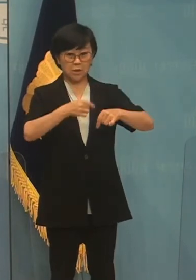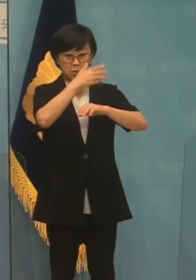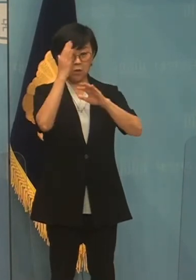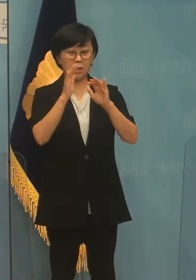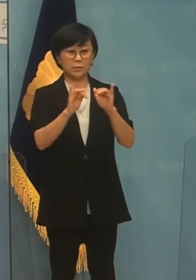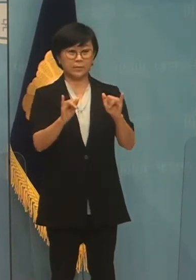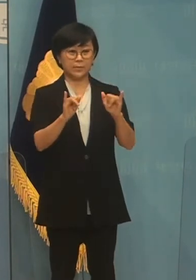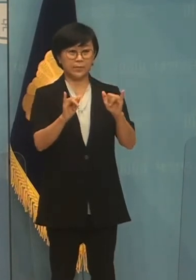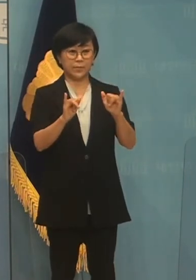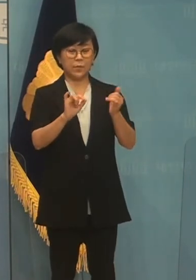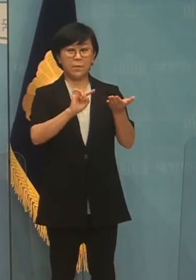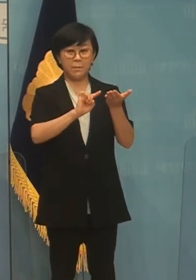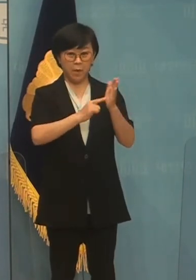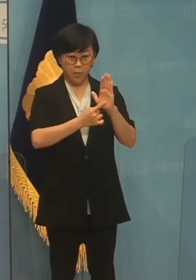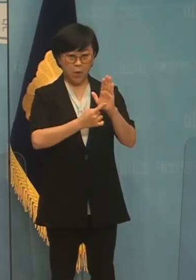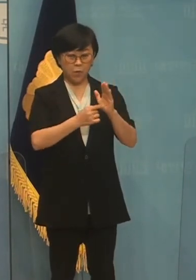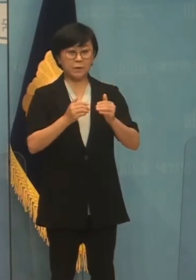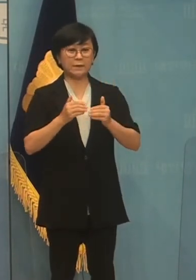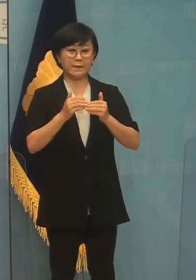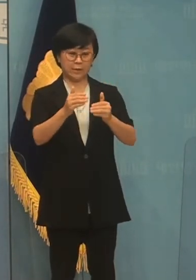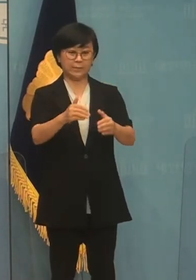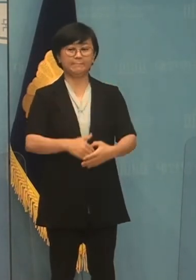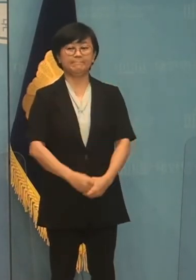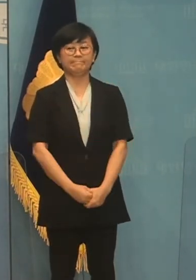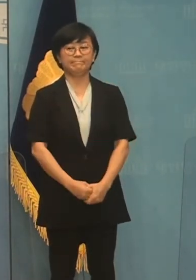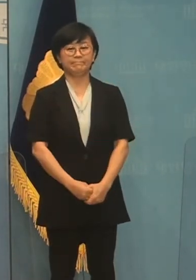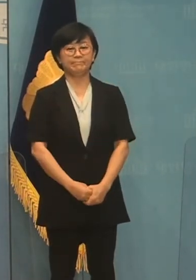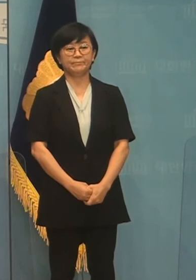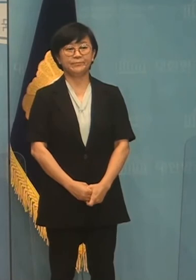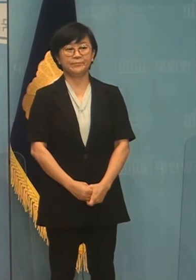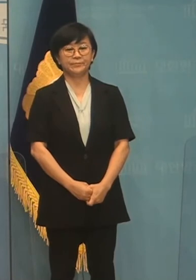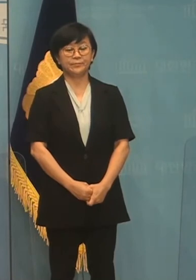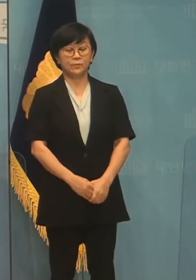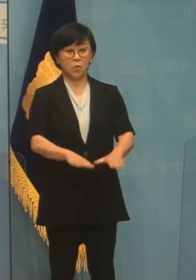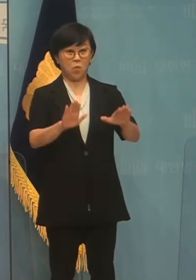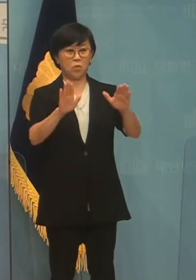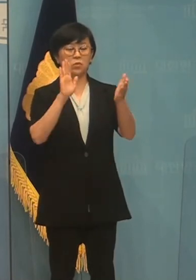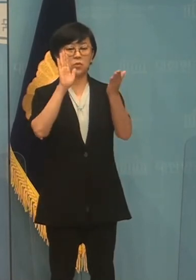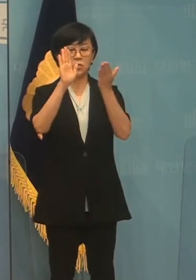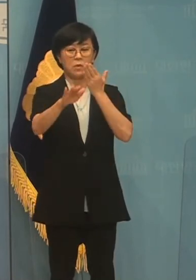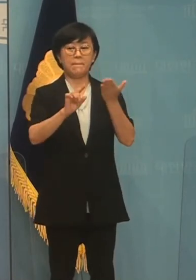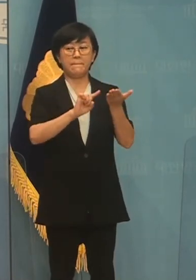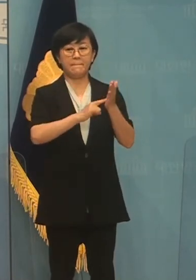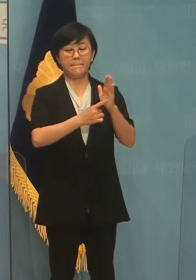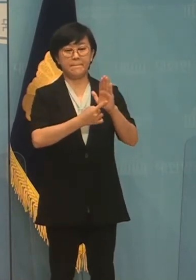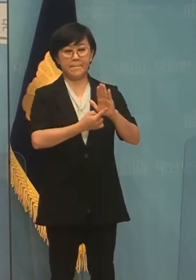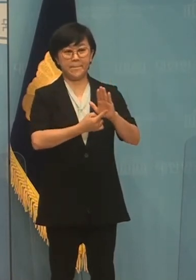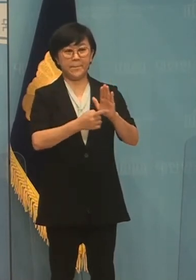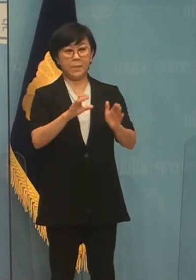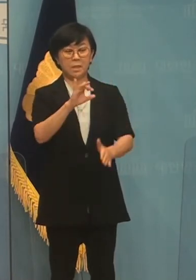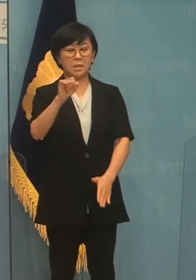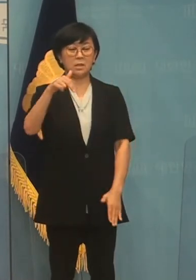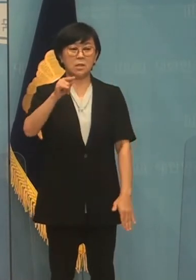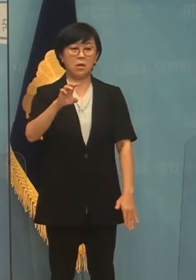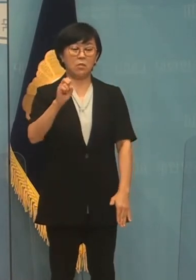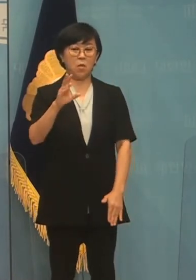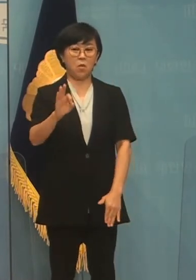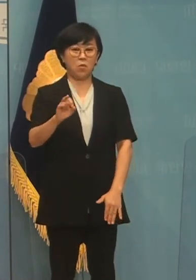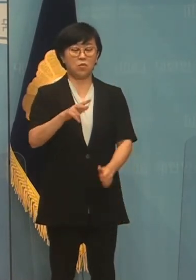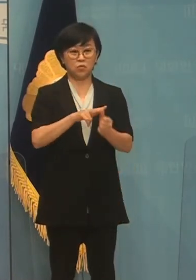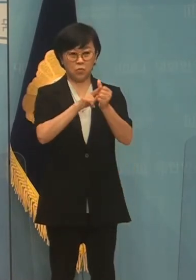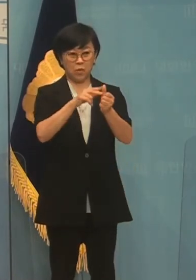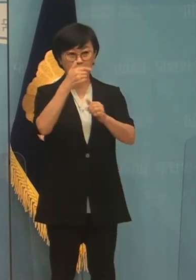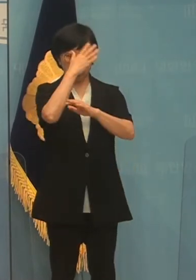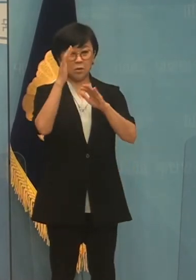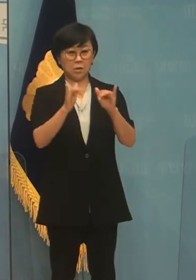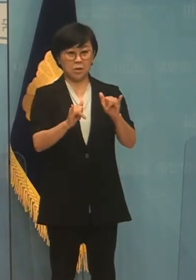년들이 발표하고 진행하도록 하겠습니다 오늘 이후에 이재명 후보의 청년